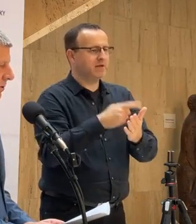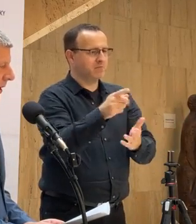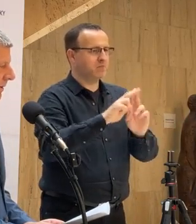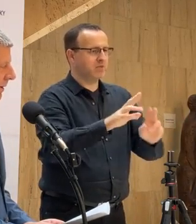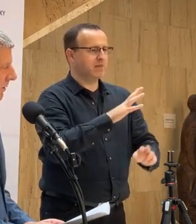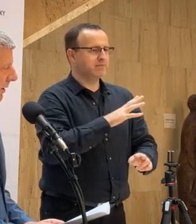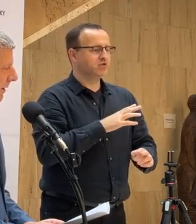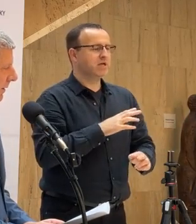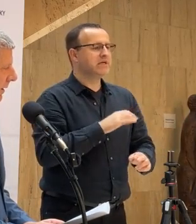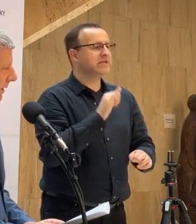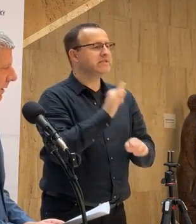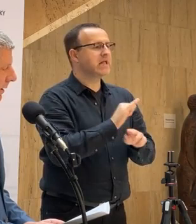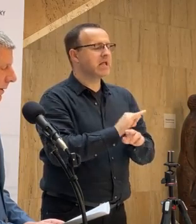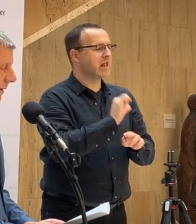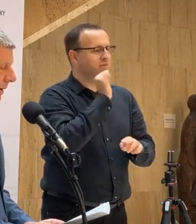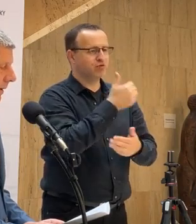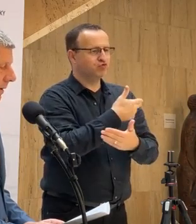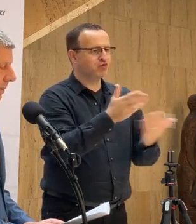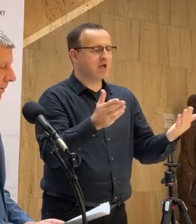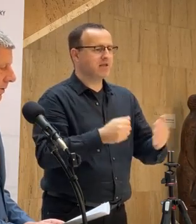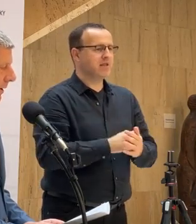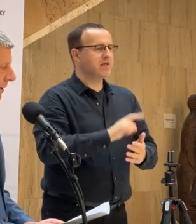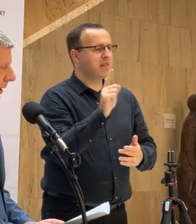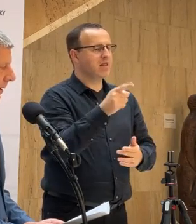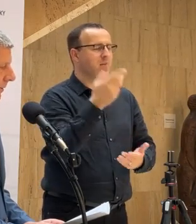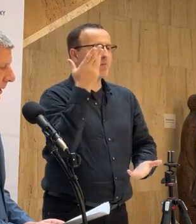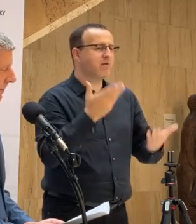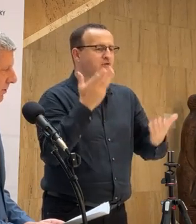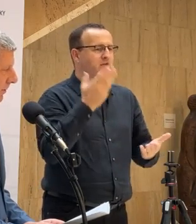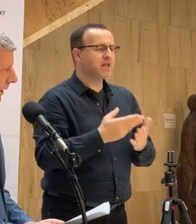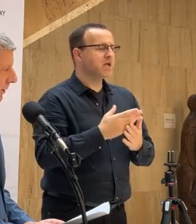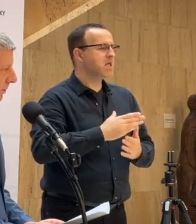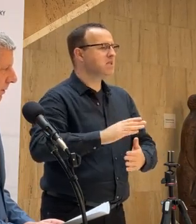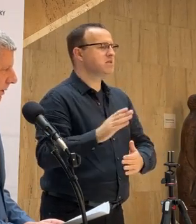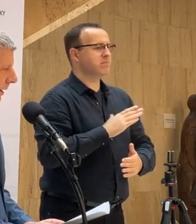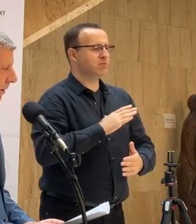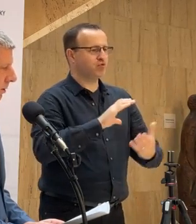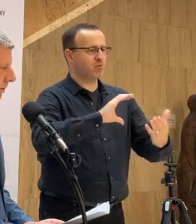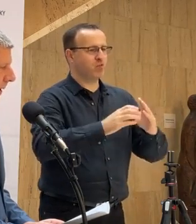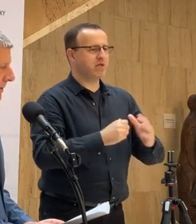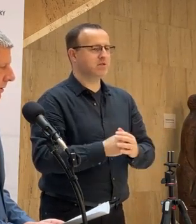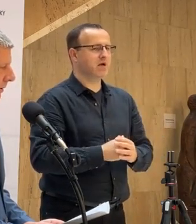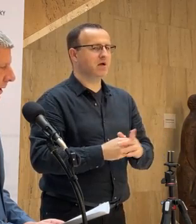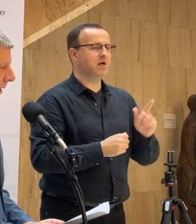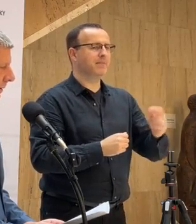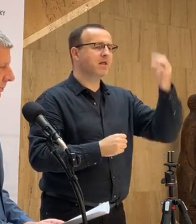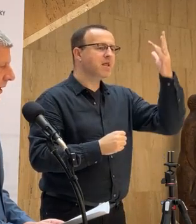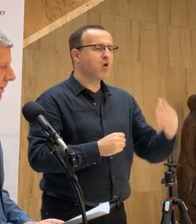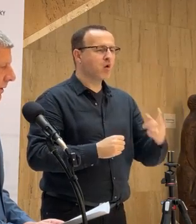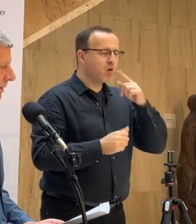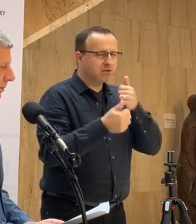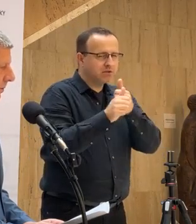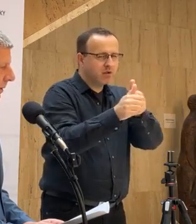nebezpečné. Žiadny zatiaľ však nie je z nich považovaný za nebezpečnú variantu, je ich niekoľko v rámci sledovania.